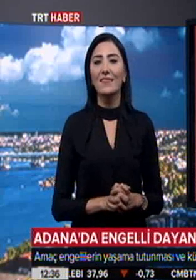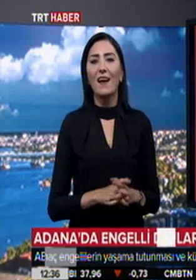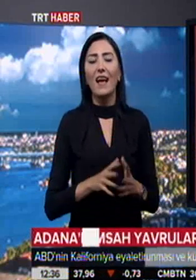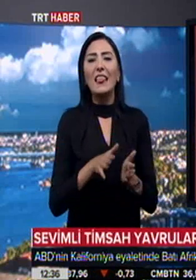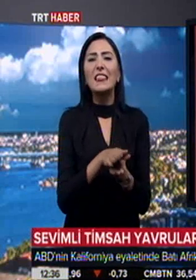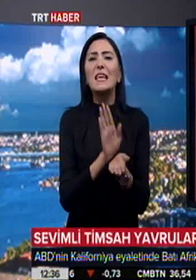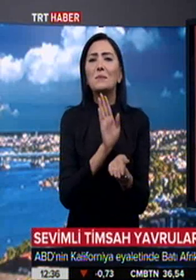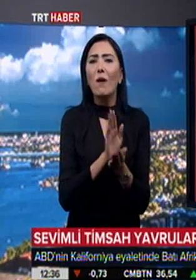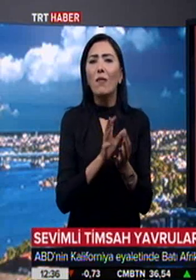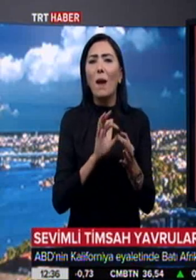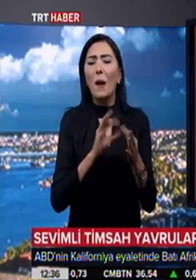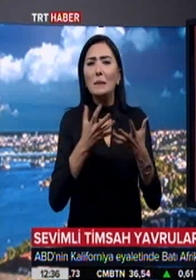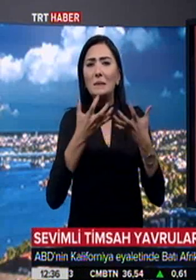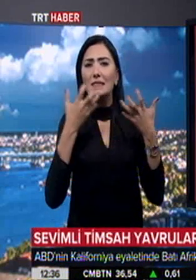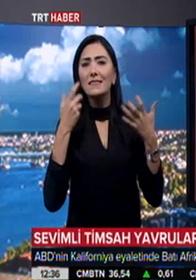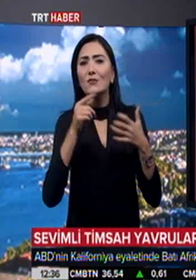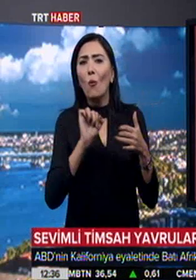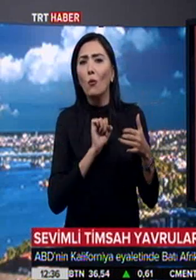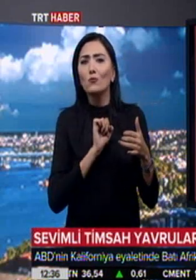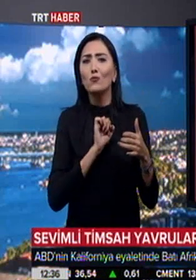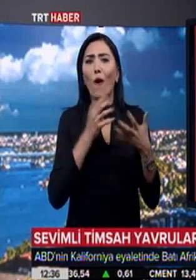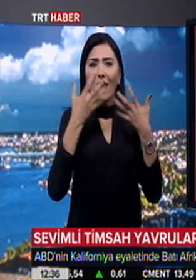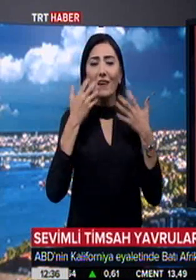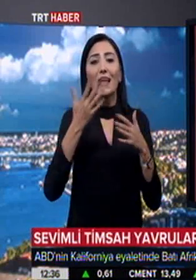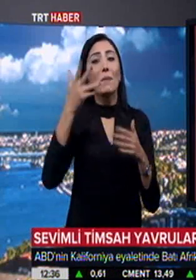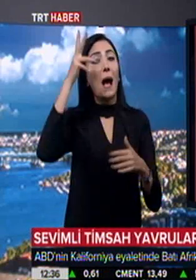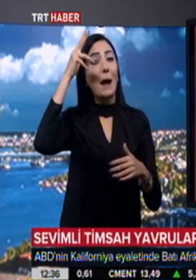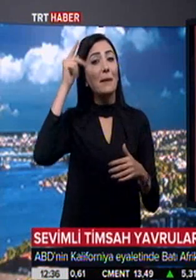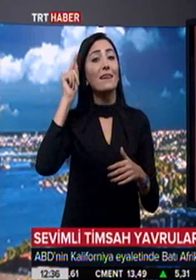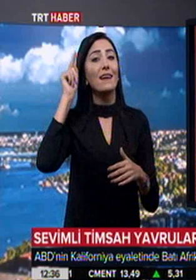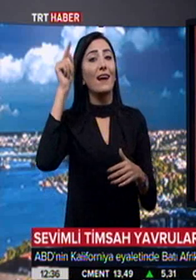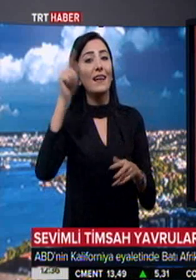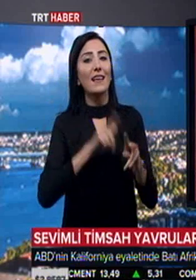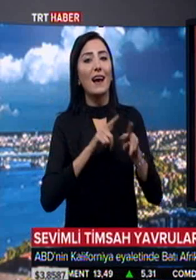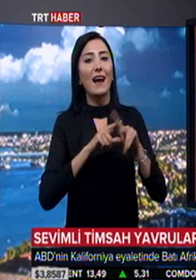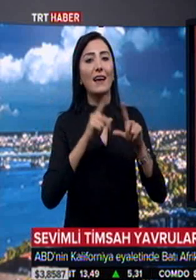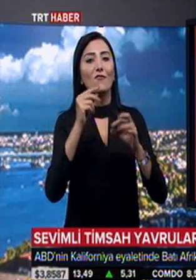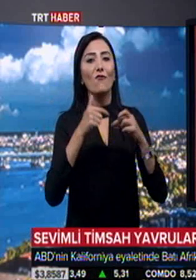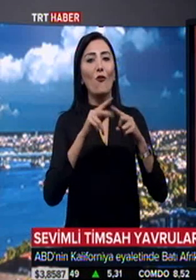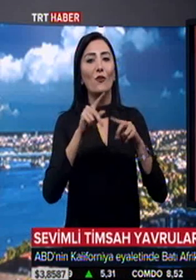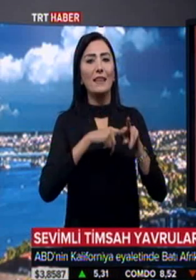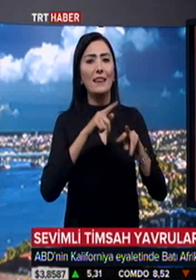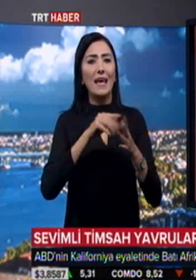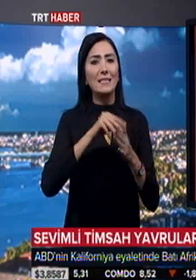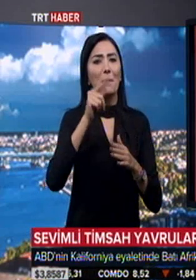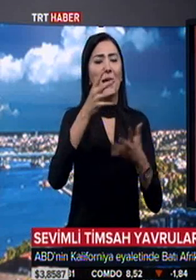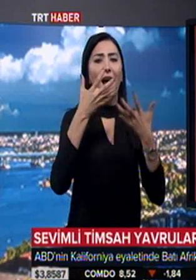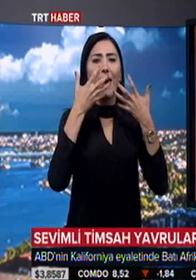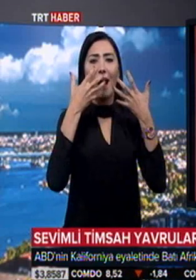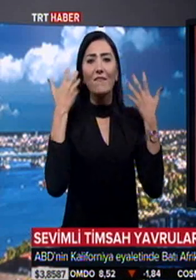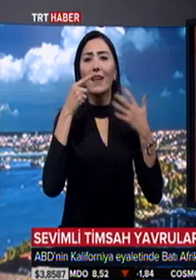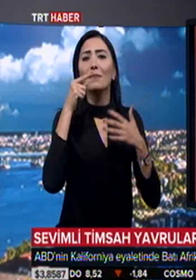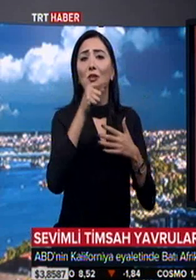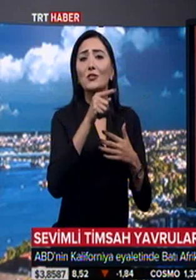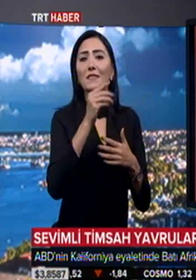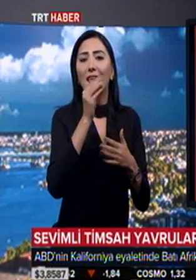Timsahlar en yırtıcı ve ürkütücü hayvanlardan ama Amerika Birleşik Devletleri'nin Kaliforniya eyaletinde bir hayvanat bahçesindeki timsahlar